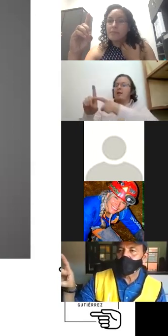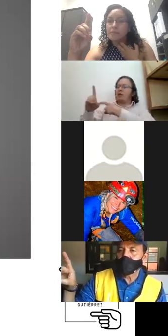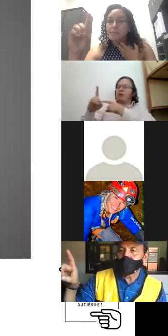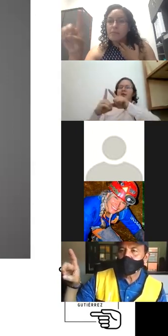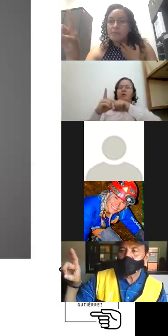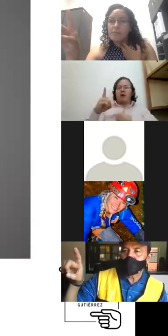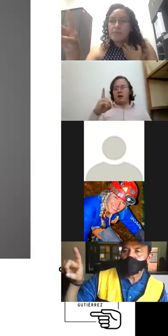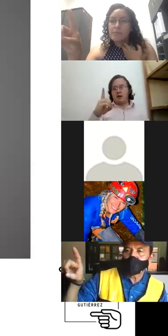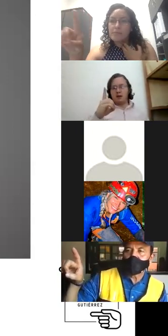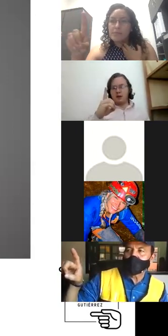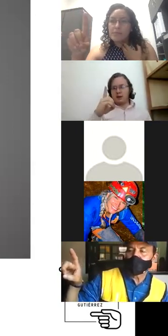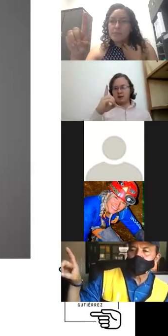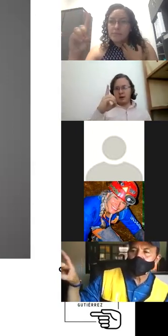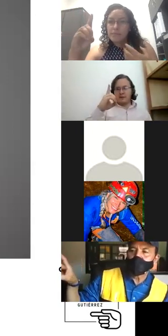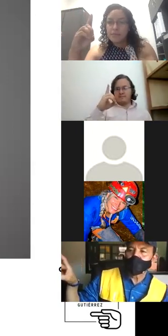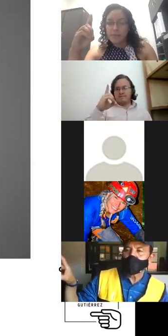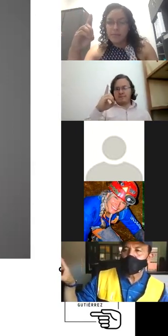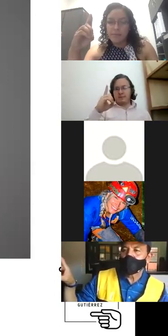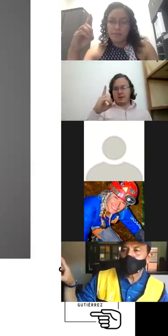cuenta está una D ¿sí? D